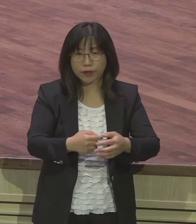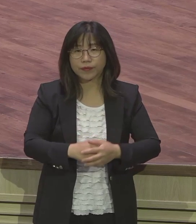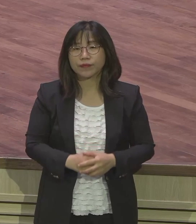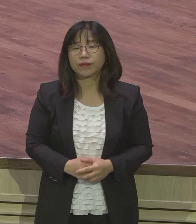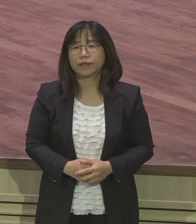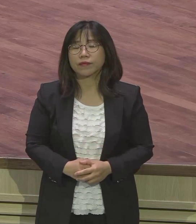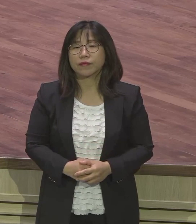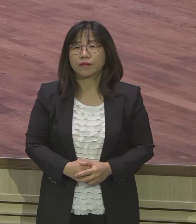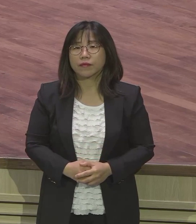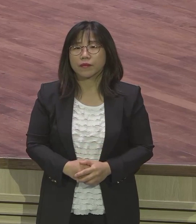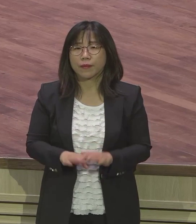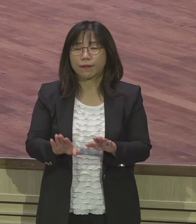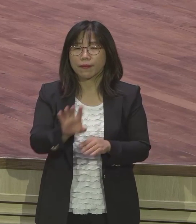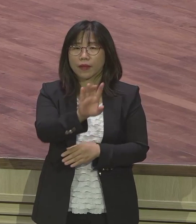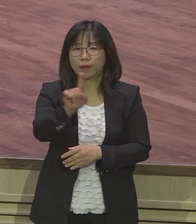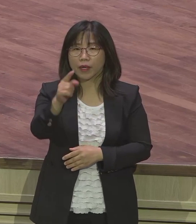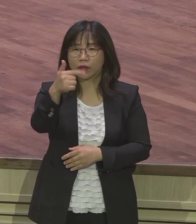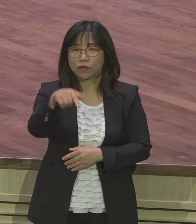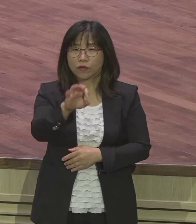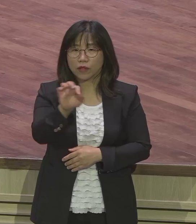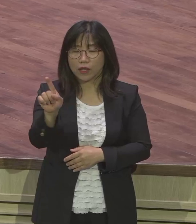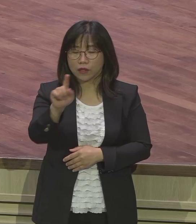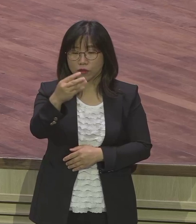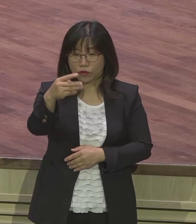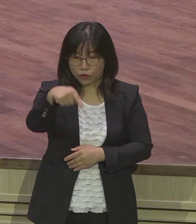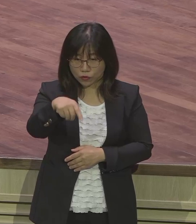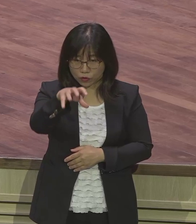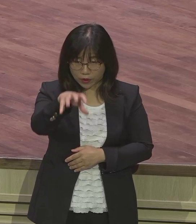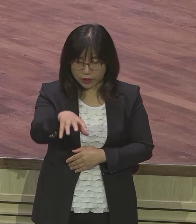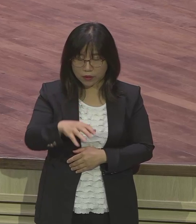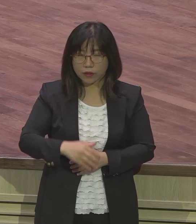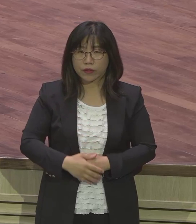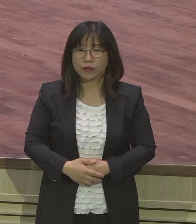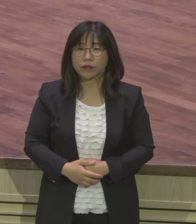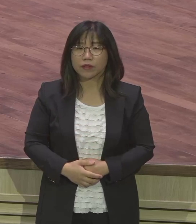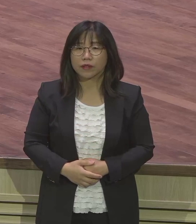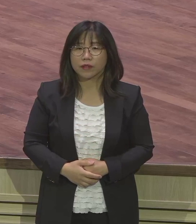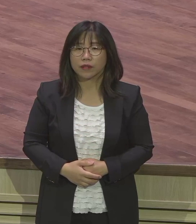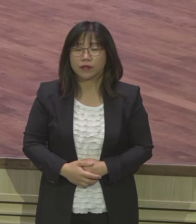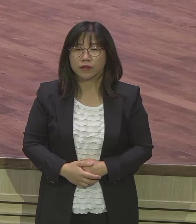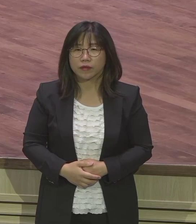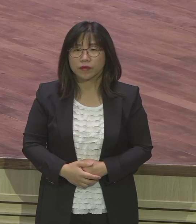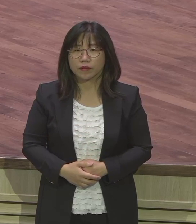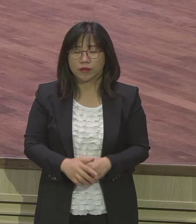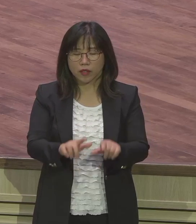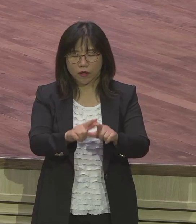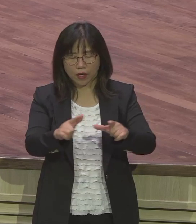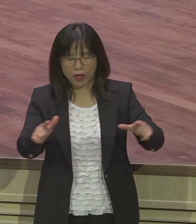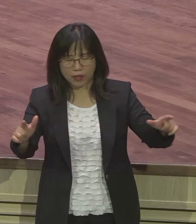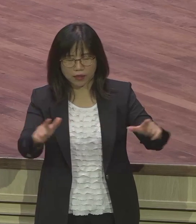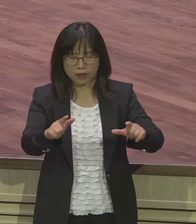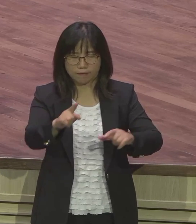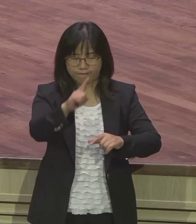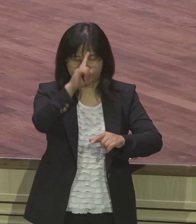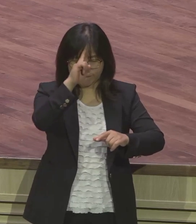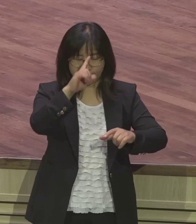이번에 바노아트는 그야말로 다양한 행사들을 했습니다.